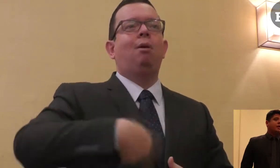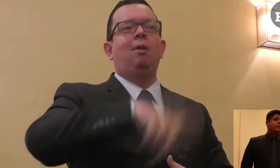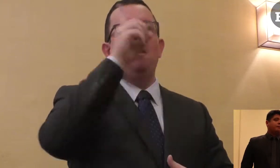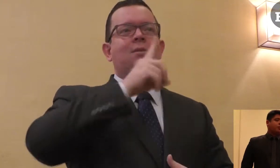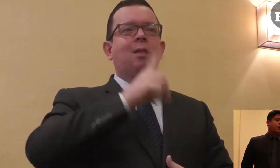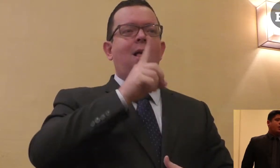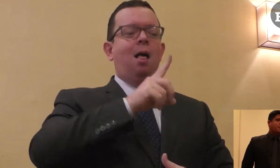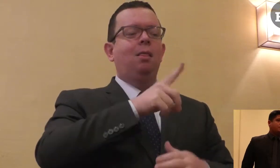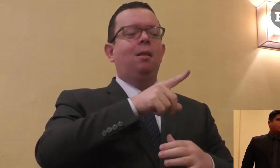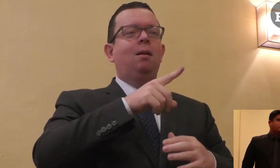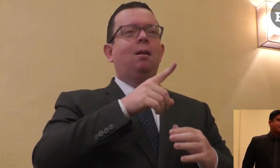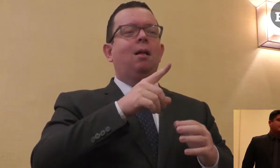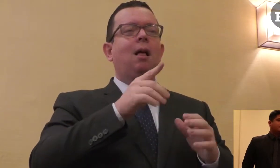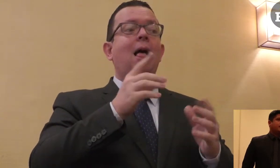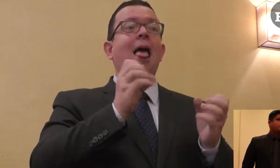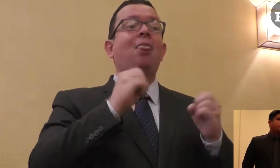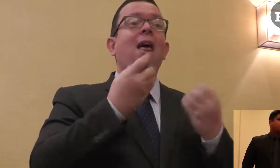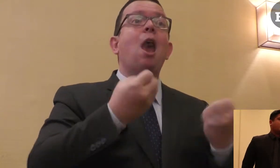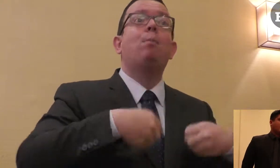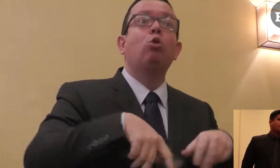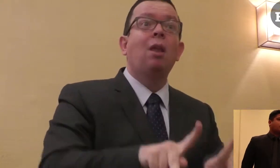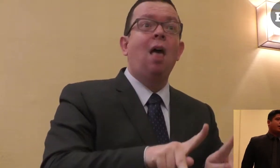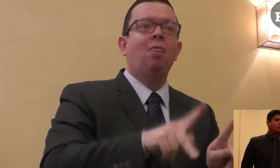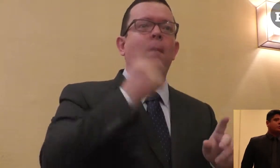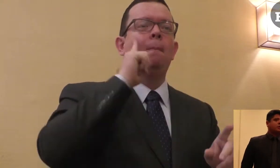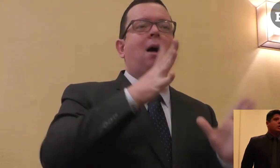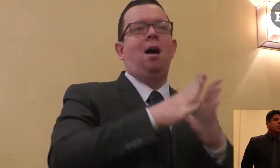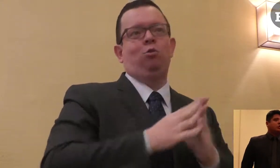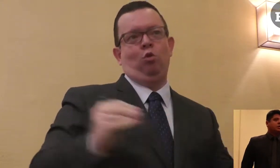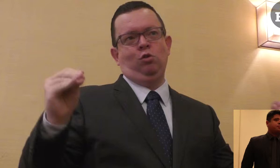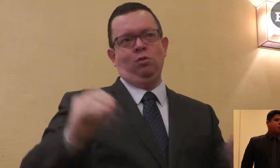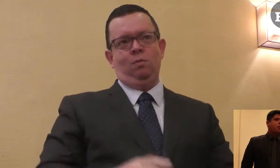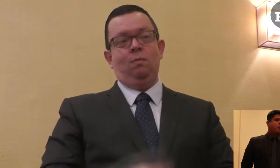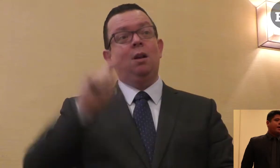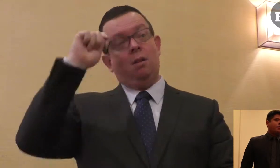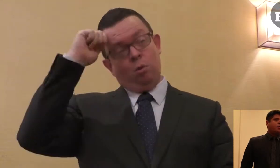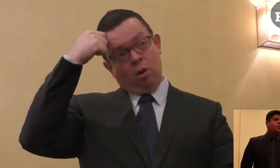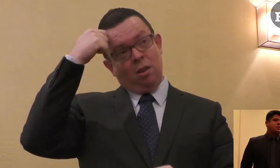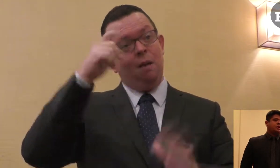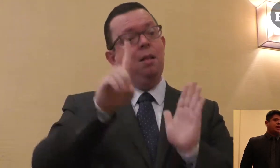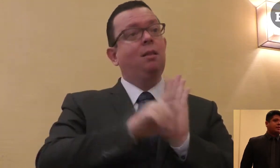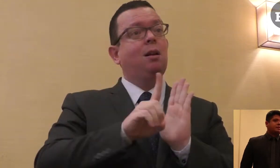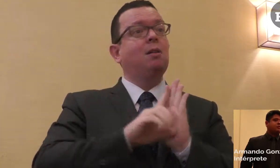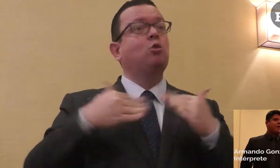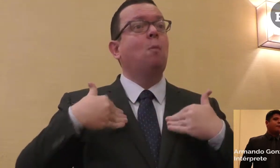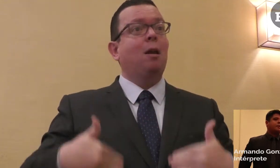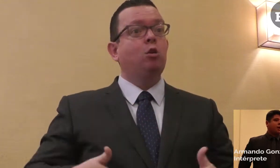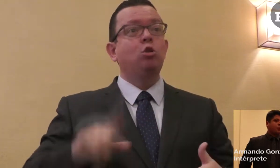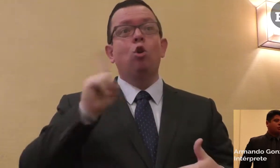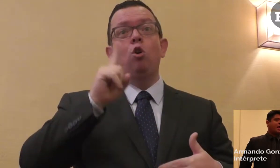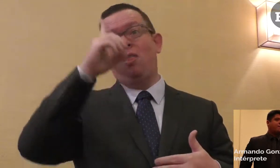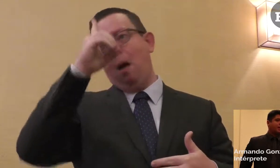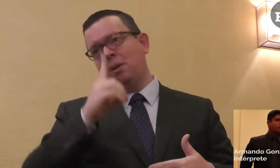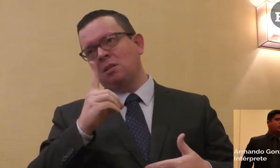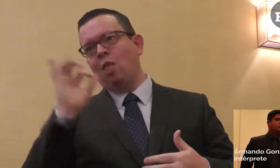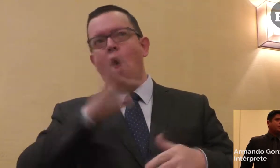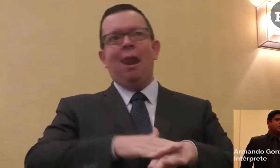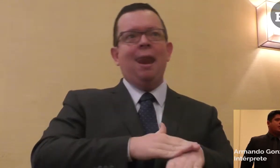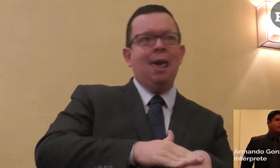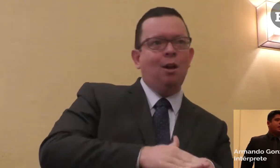por qué no hay personas con discapacidad dentro de estos altos cargos. Entonces podemos ver cómo nos está garantizando la igualdad de oportunidades para todos. Y